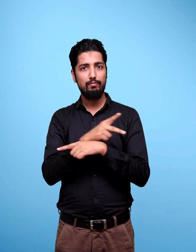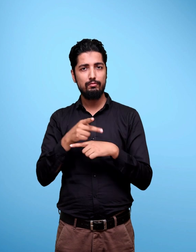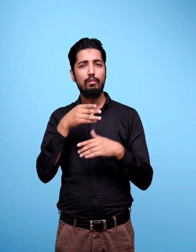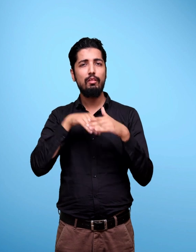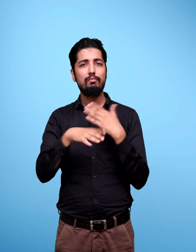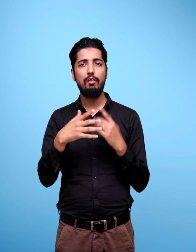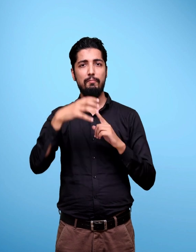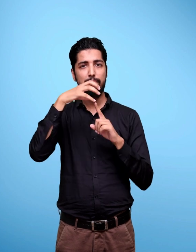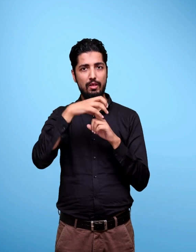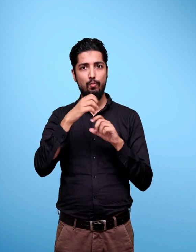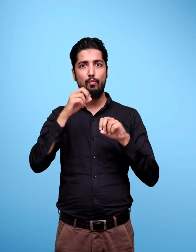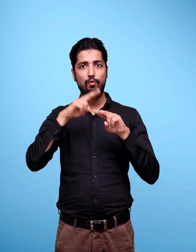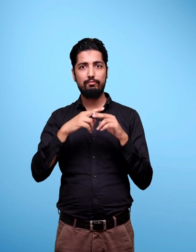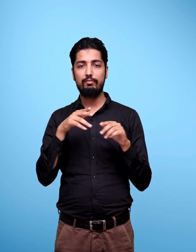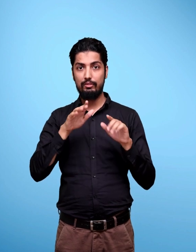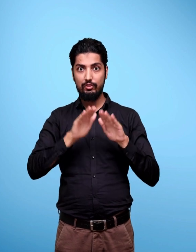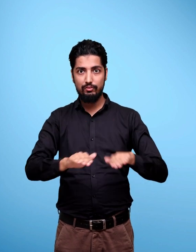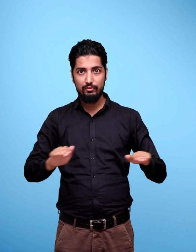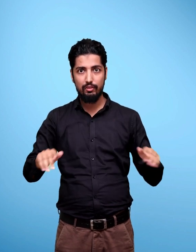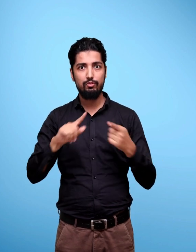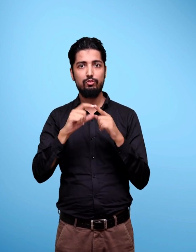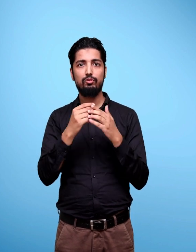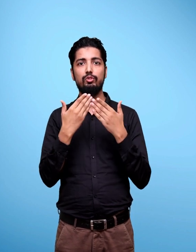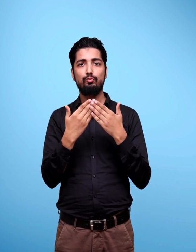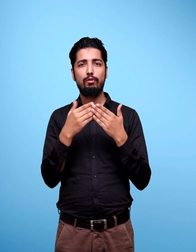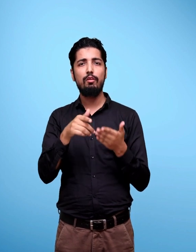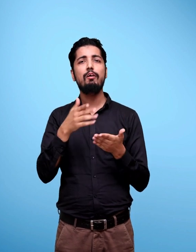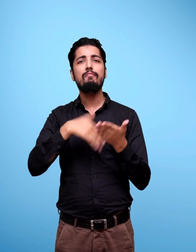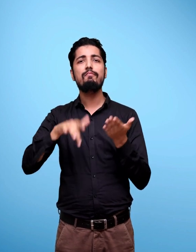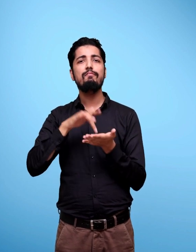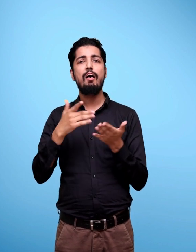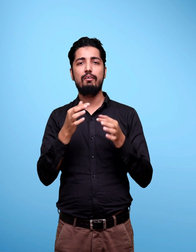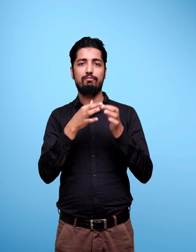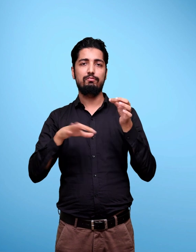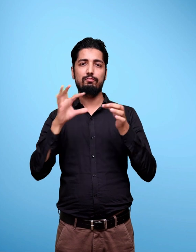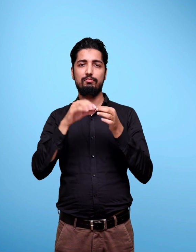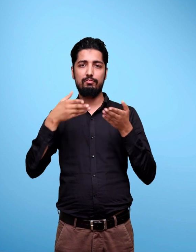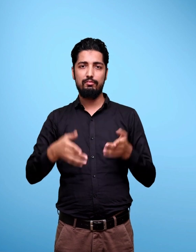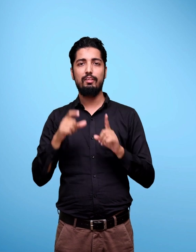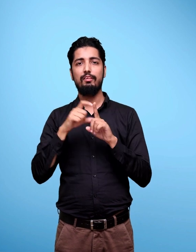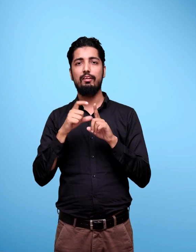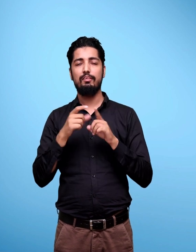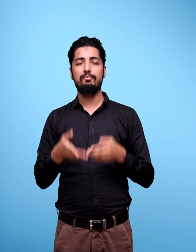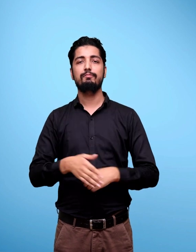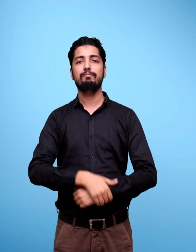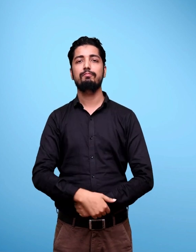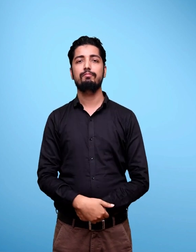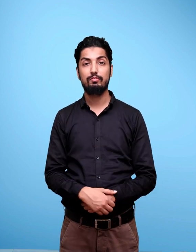Professor Department Of Elementary Education NCERT New Delhi